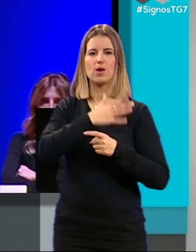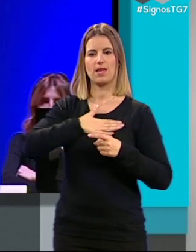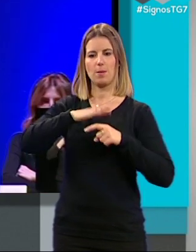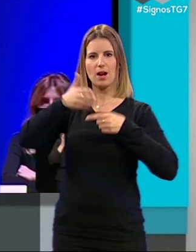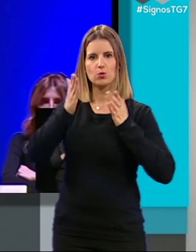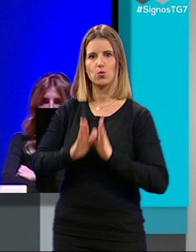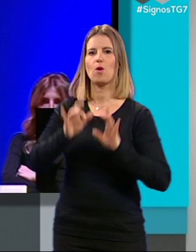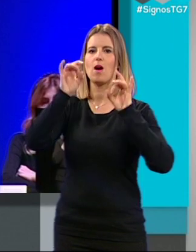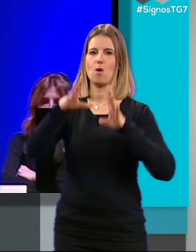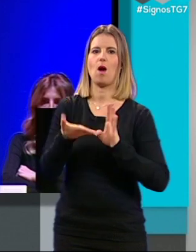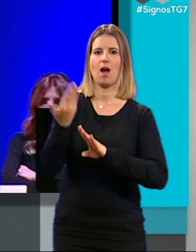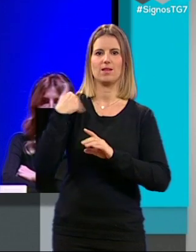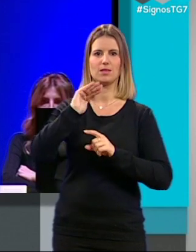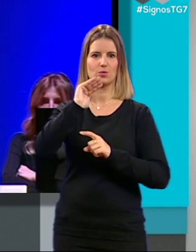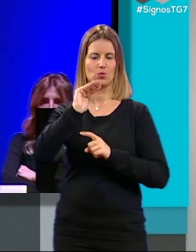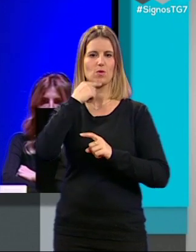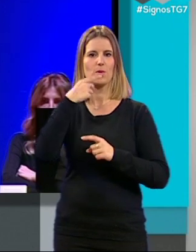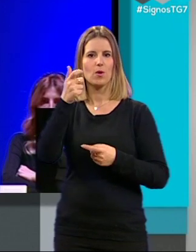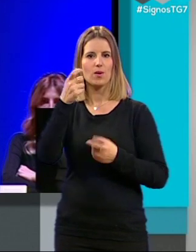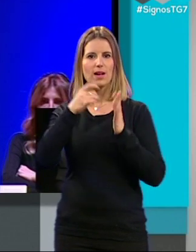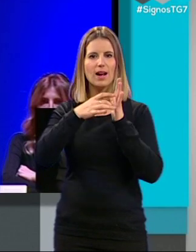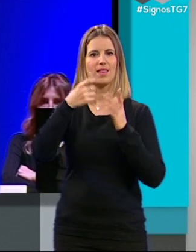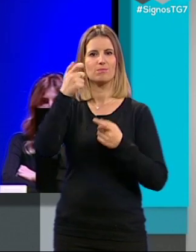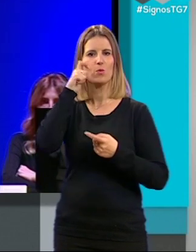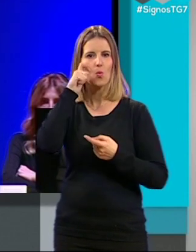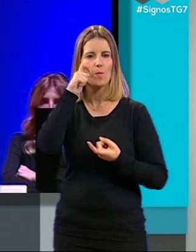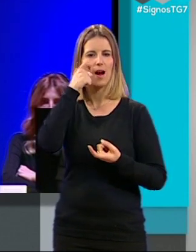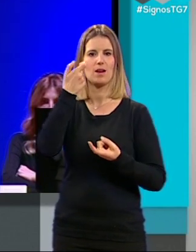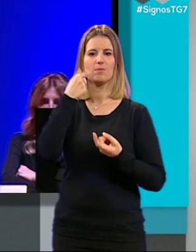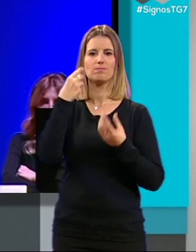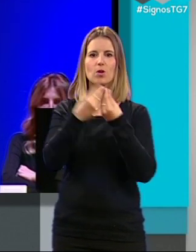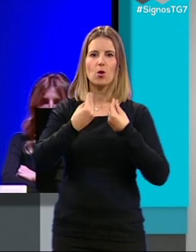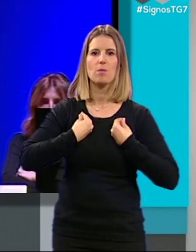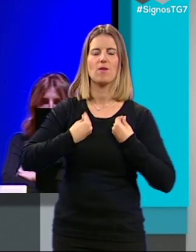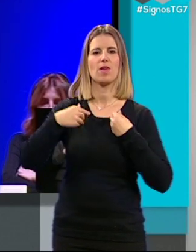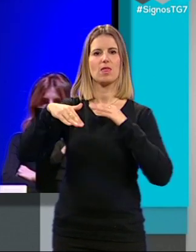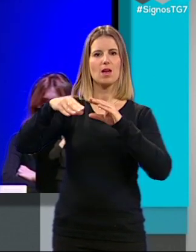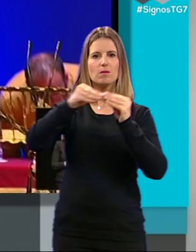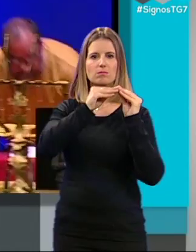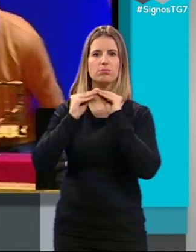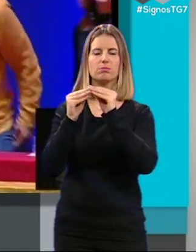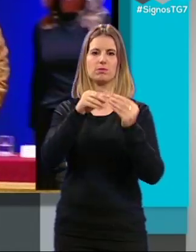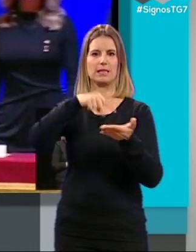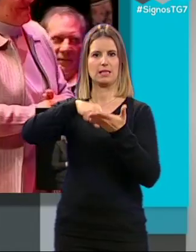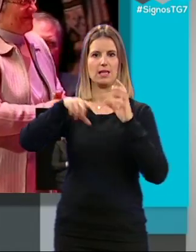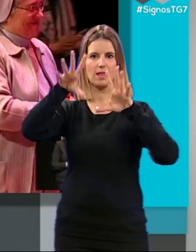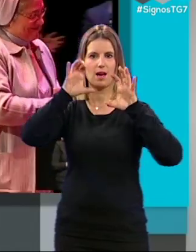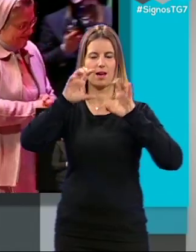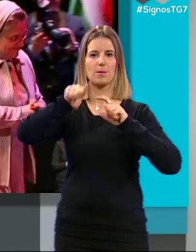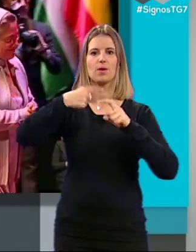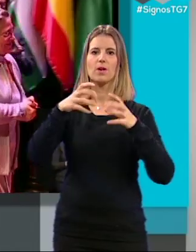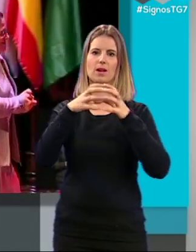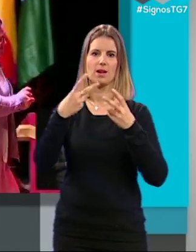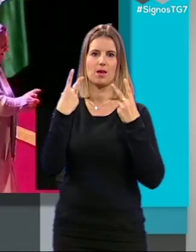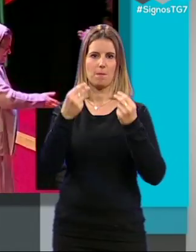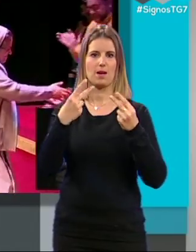hijo lo que ellos tuvieron, calidez humana, convivencia en armonía, exigencia académica. Tras las Granadas de Plata,